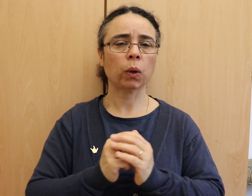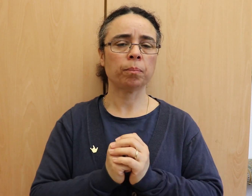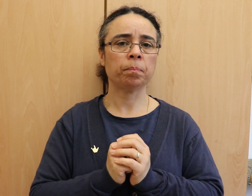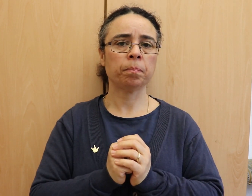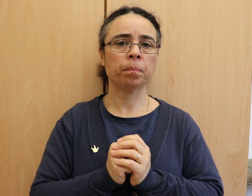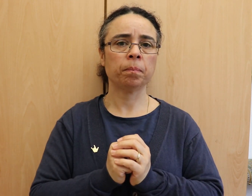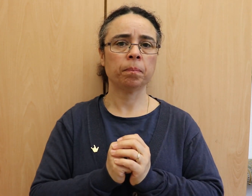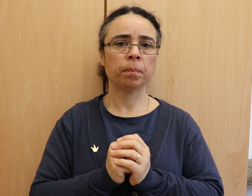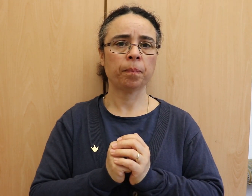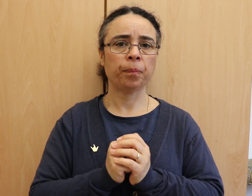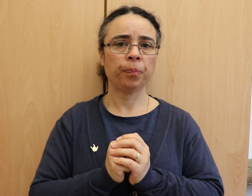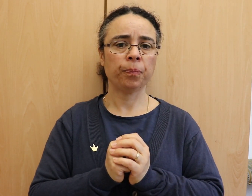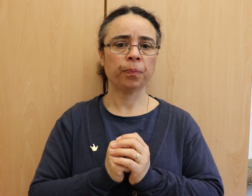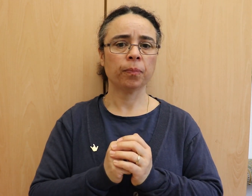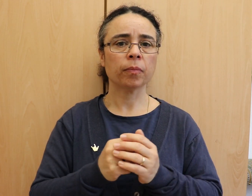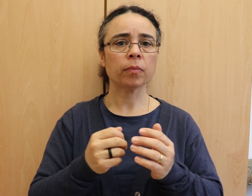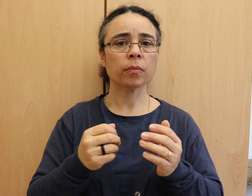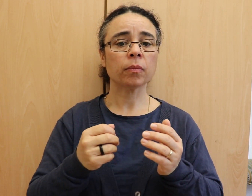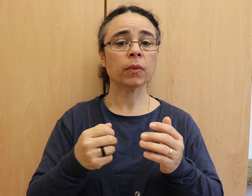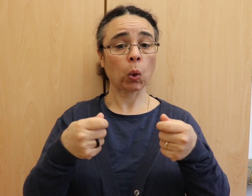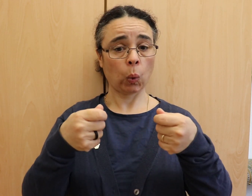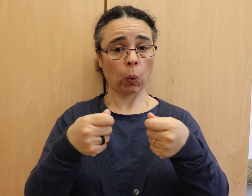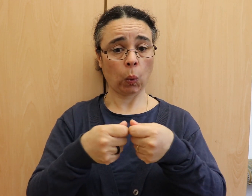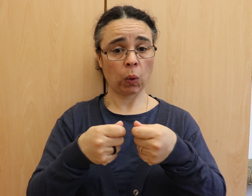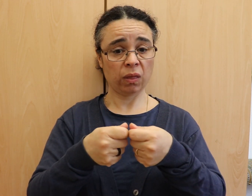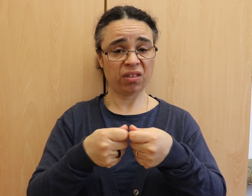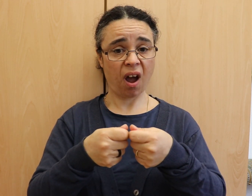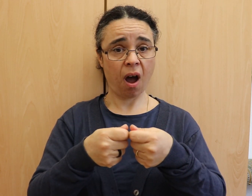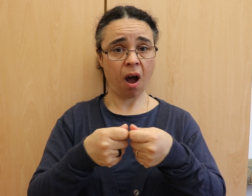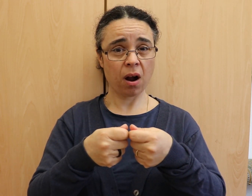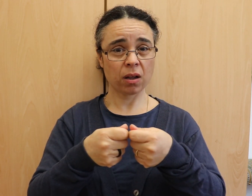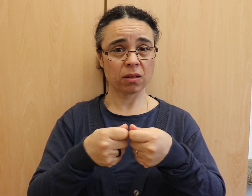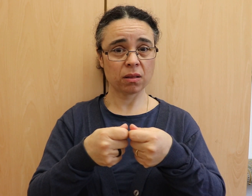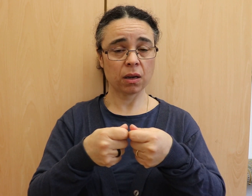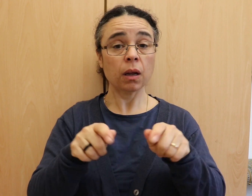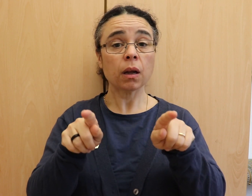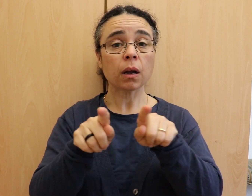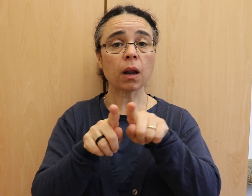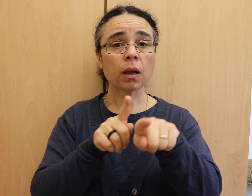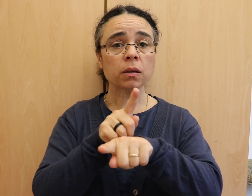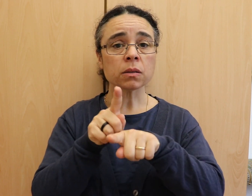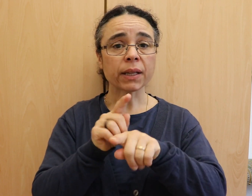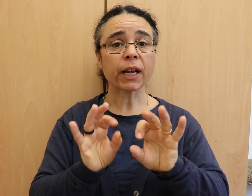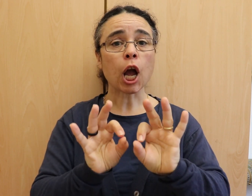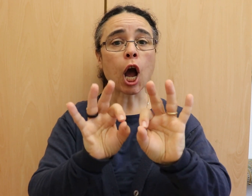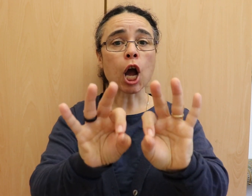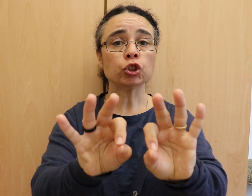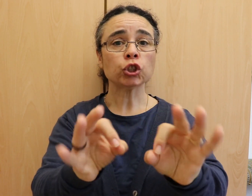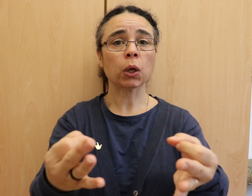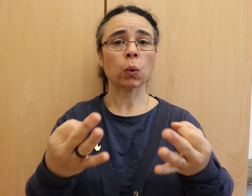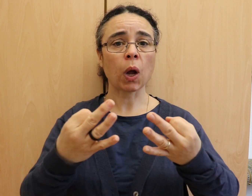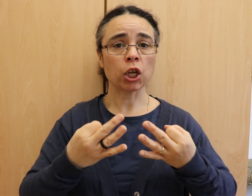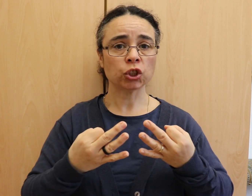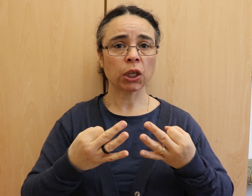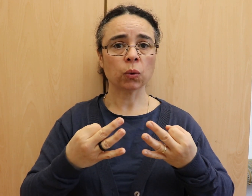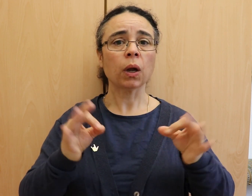Dass Kontakt zu anderen, sogar zu unseren Liebsten, Ansteckung bedeuten kann, diese